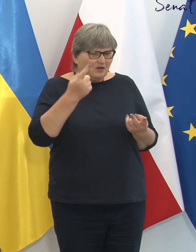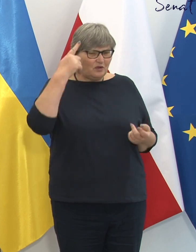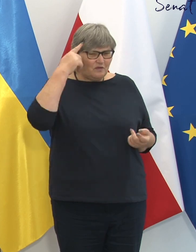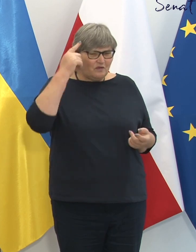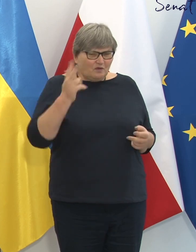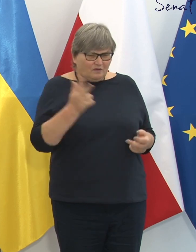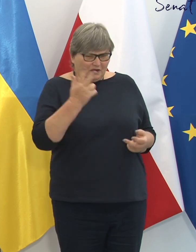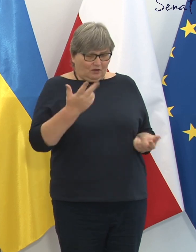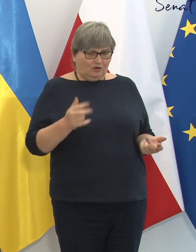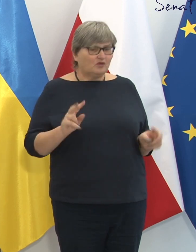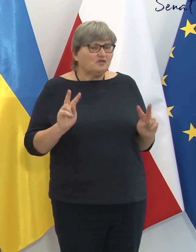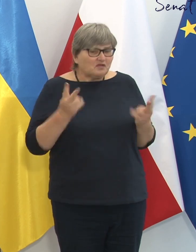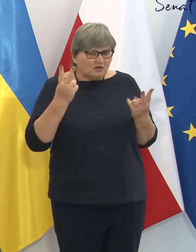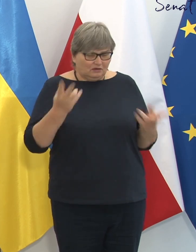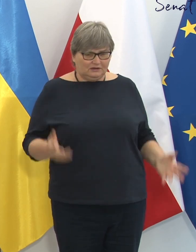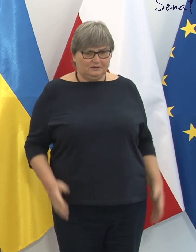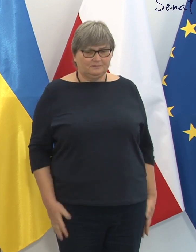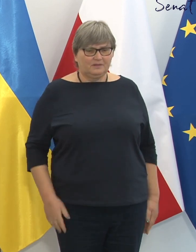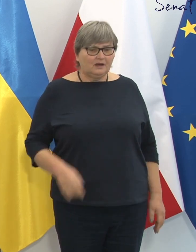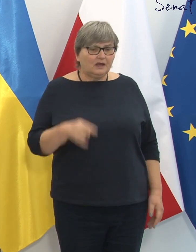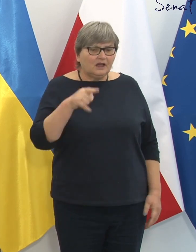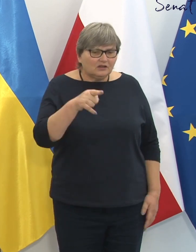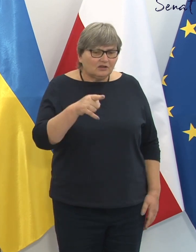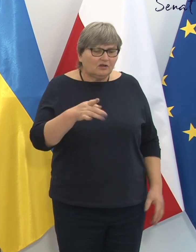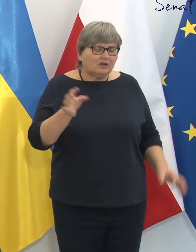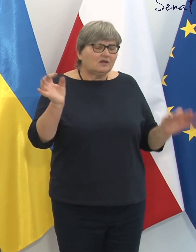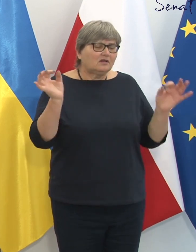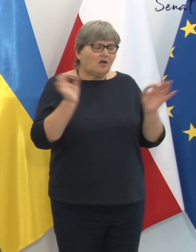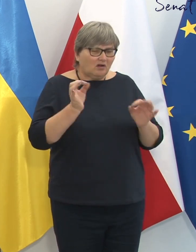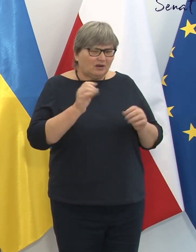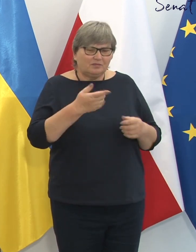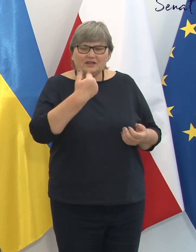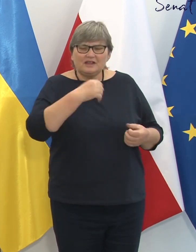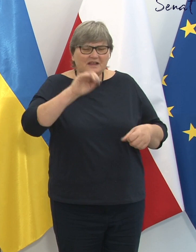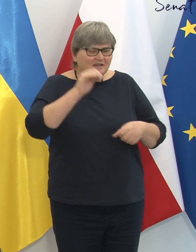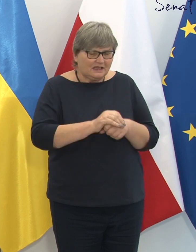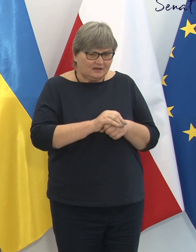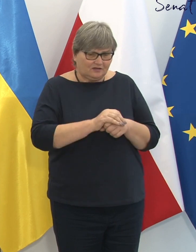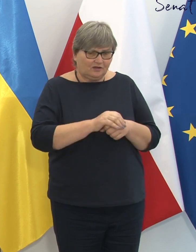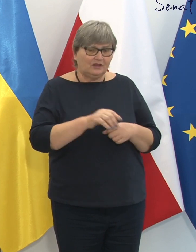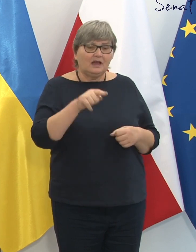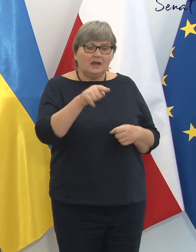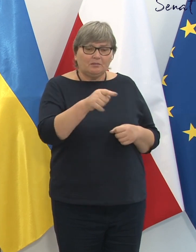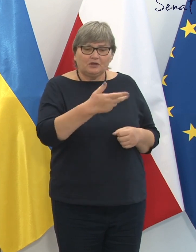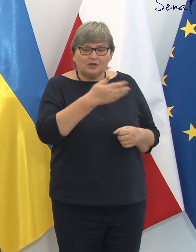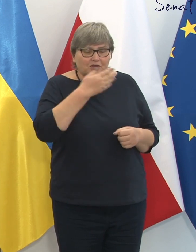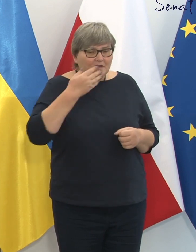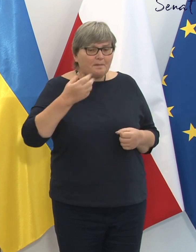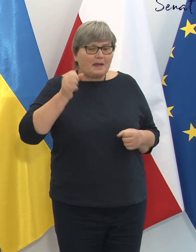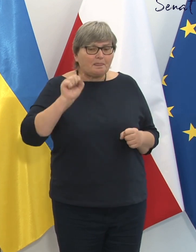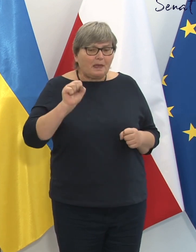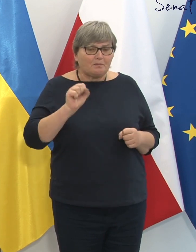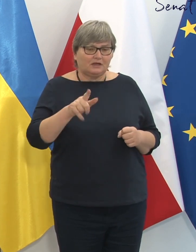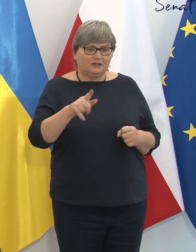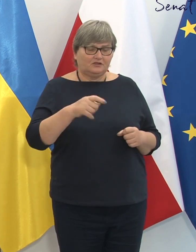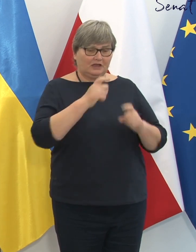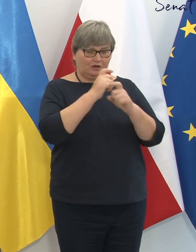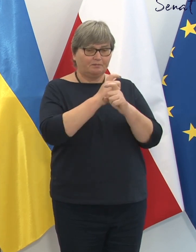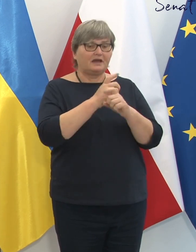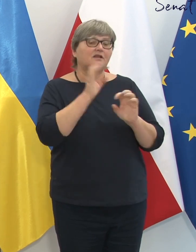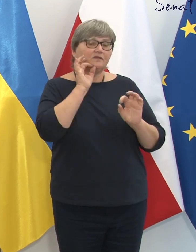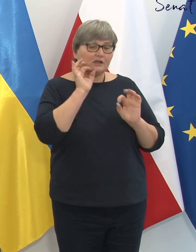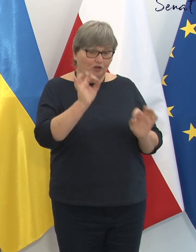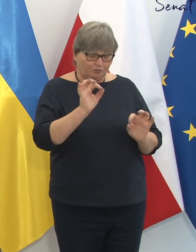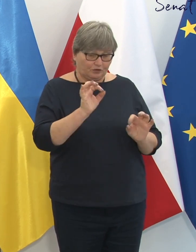dlatego, że to jest totalne zaprzeczenie reguł demokratycznego państwa. I dobrze się